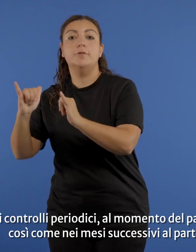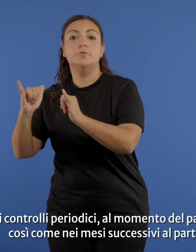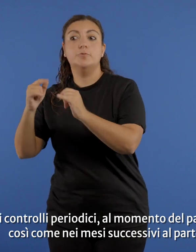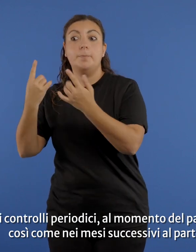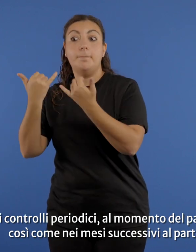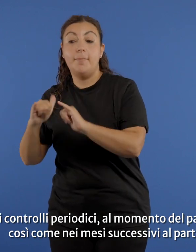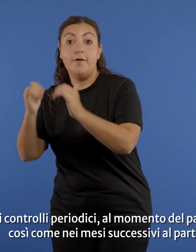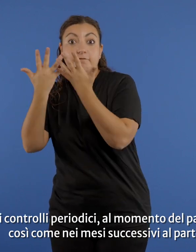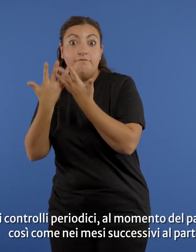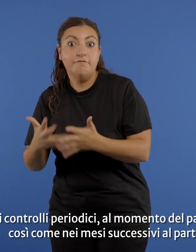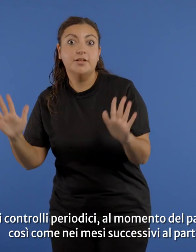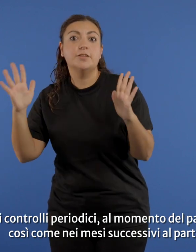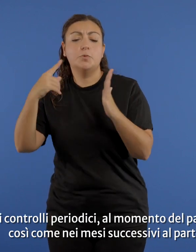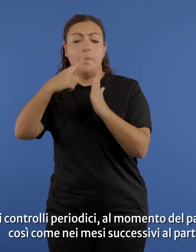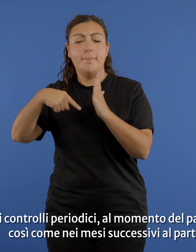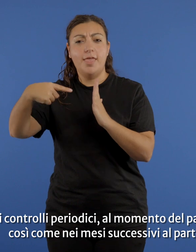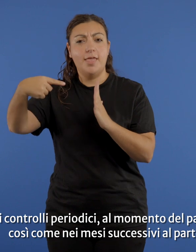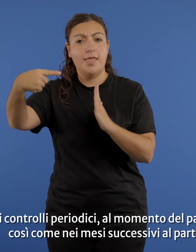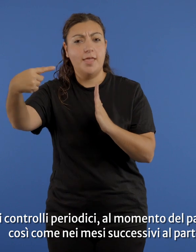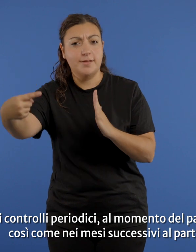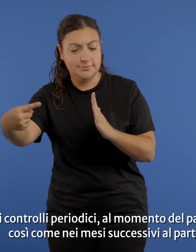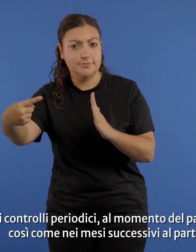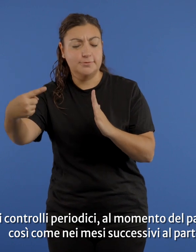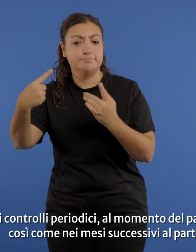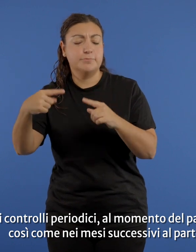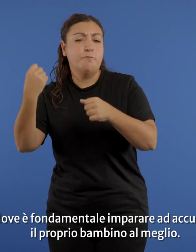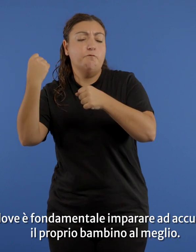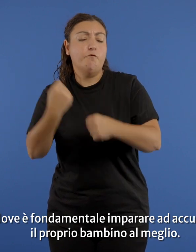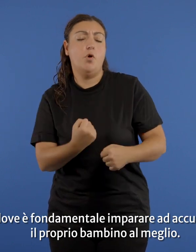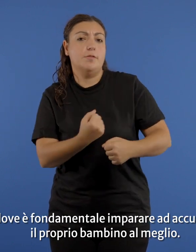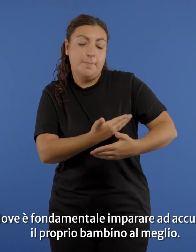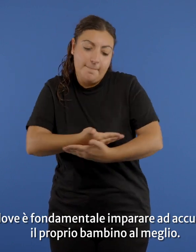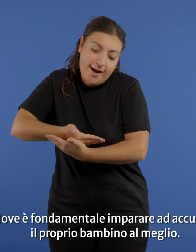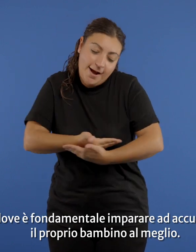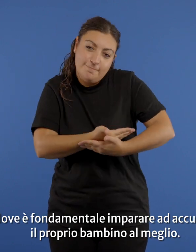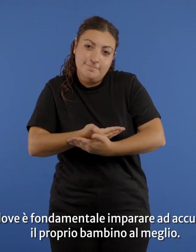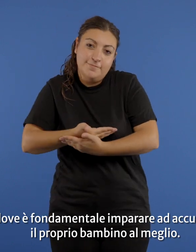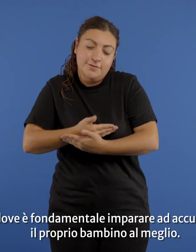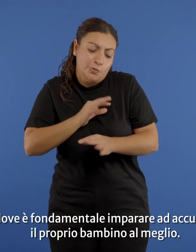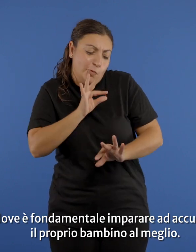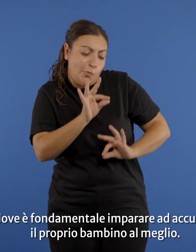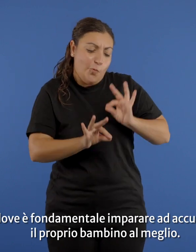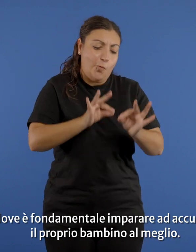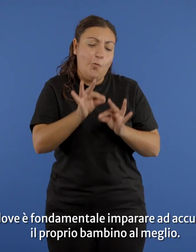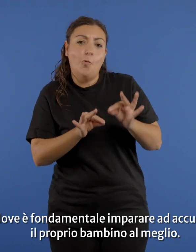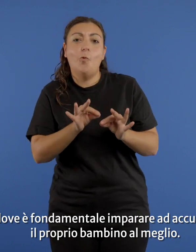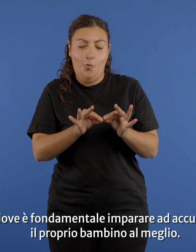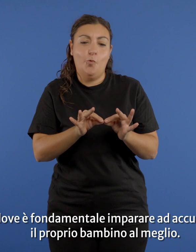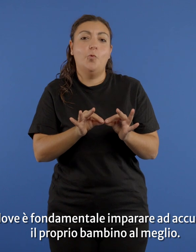momento del parto, così come nei mesi successivi al parto, dove è fondamentale imparare ad acudire il proprio bambino